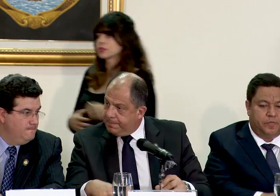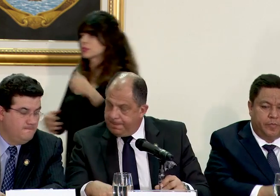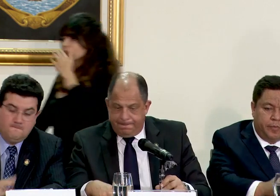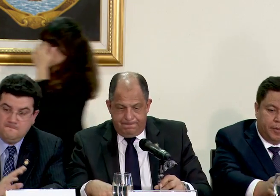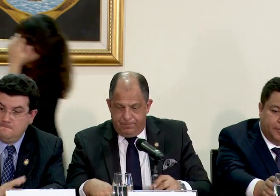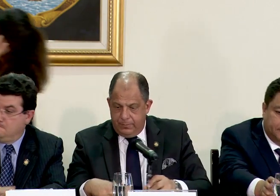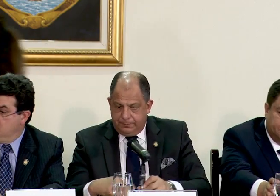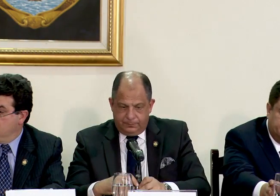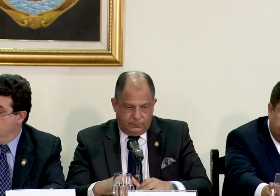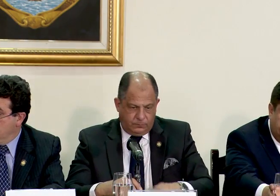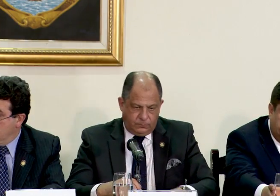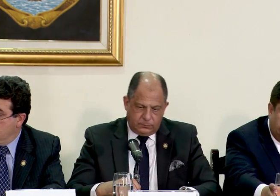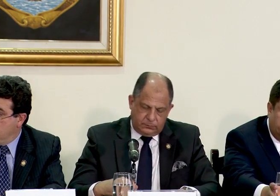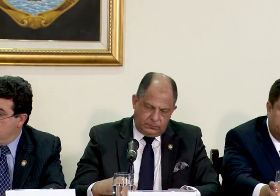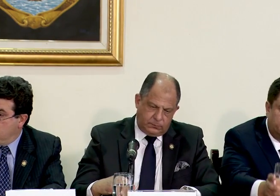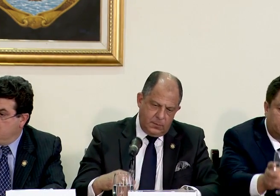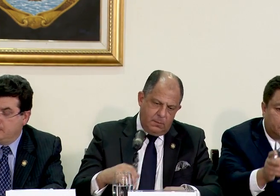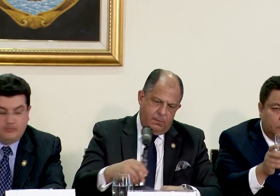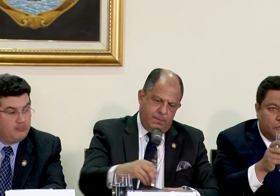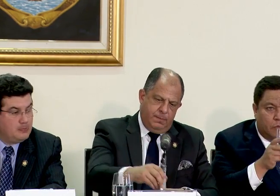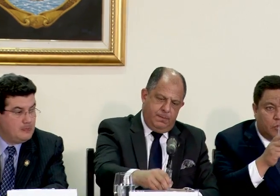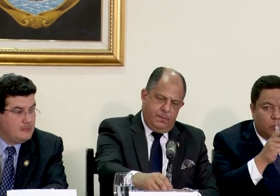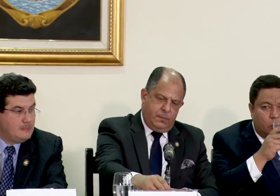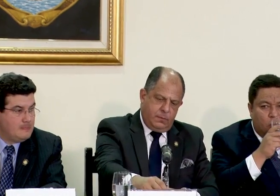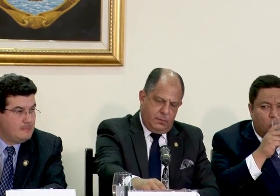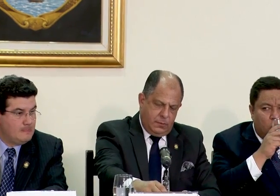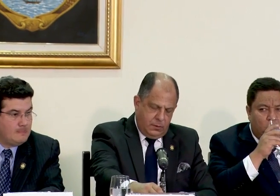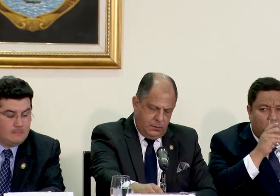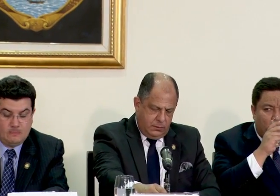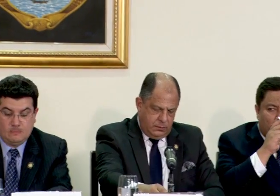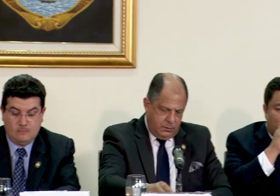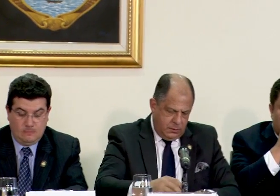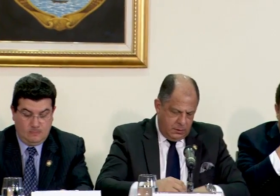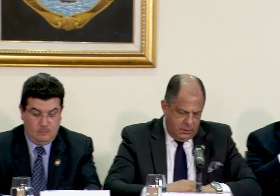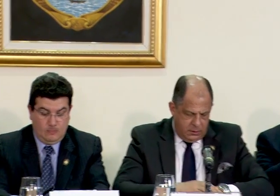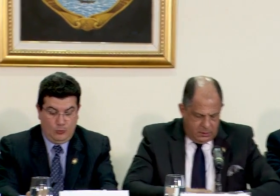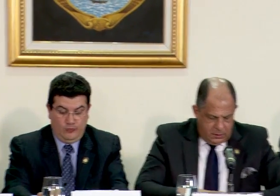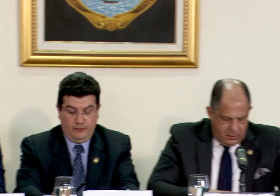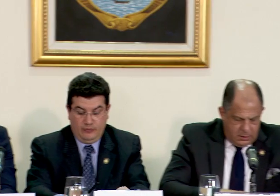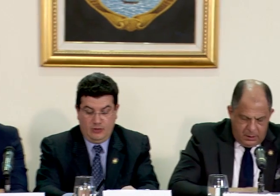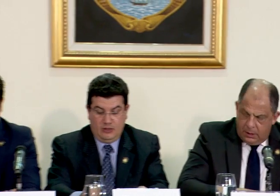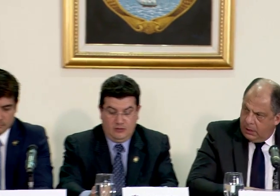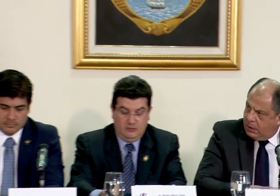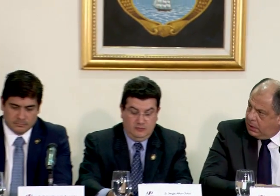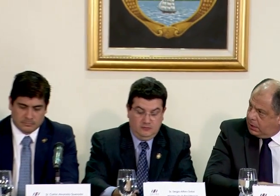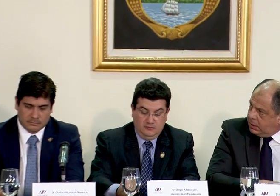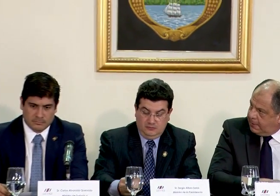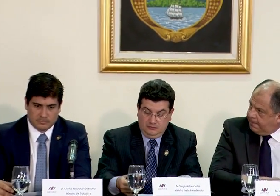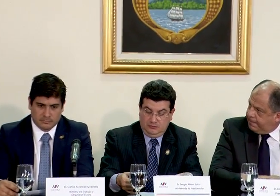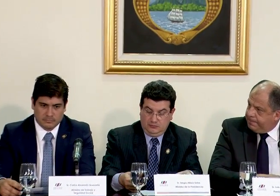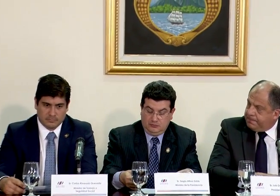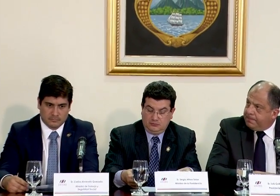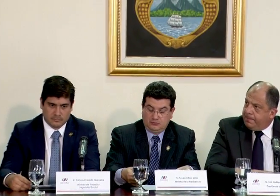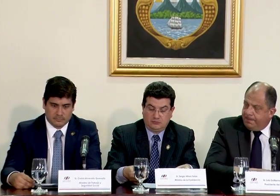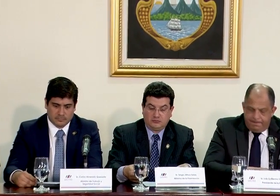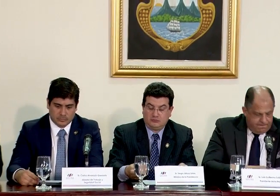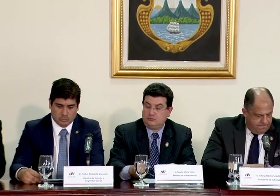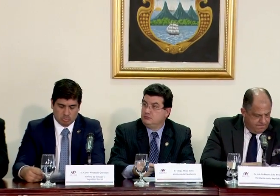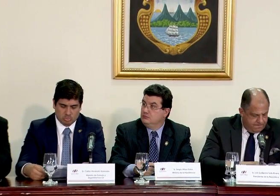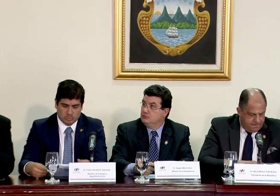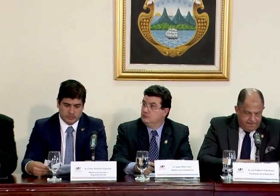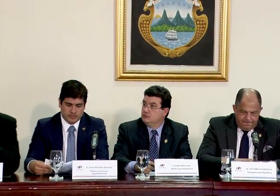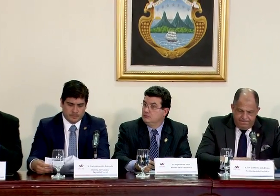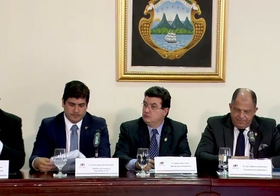gracias al señor presidente de la República quien liderará desde Costa Rica este foro de alto nivel de ONU